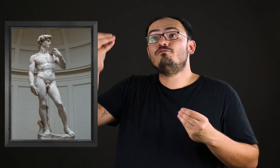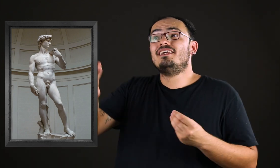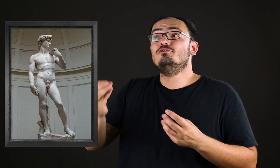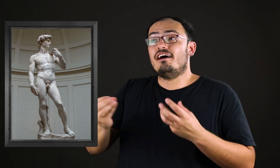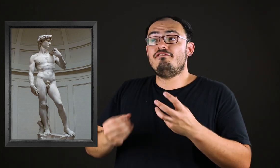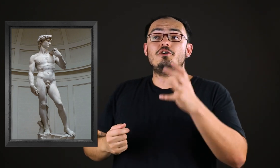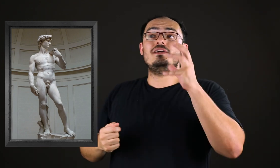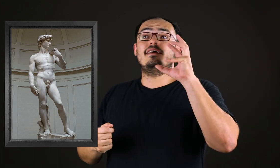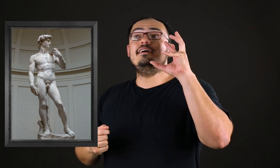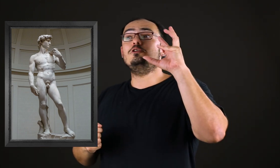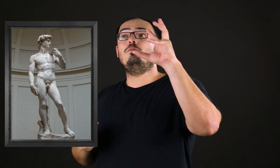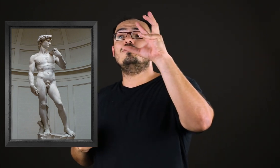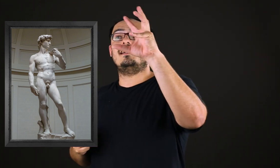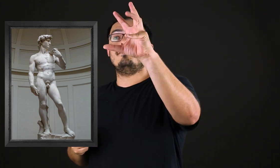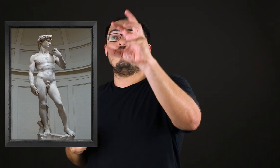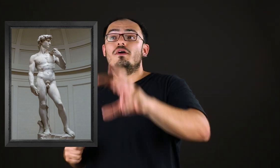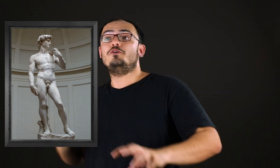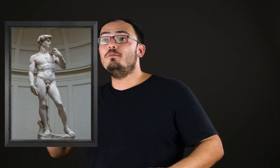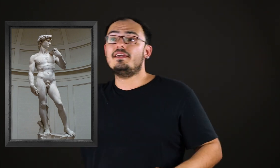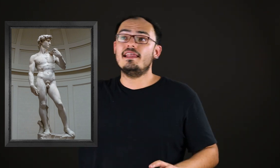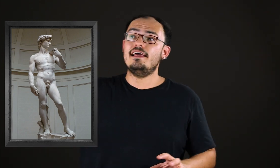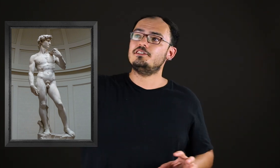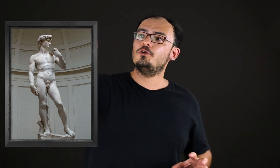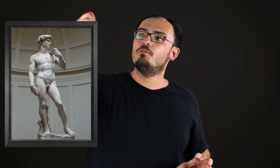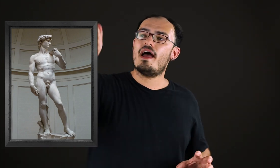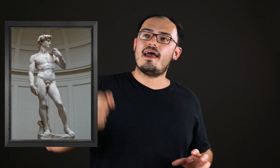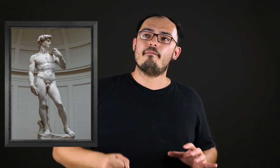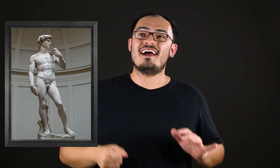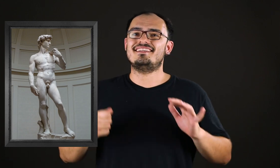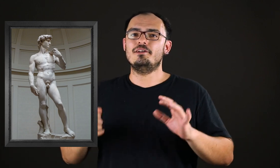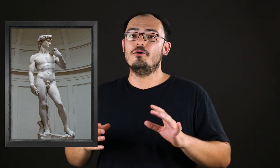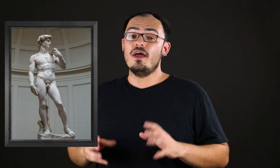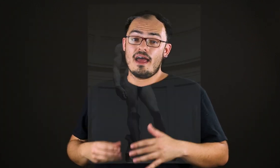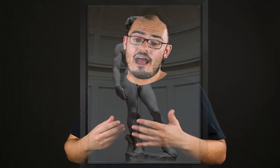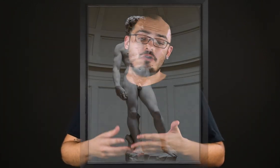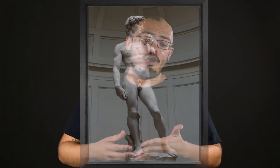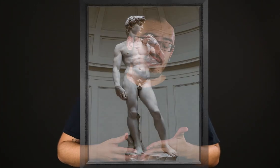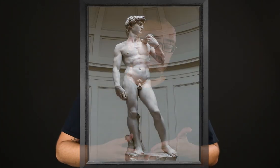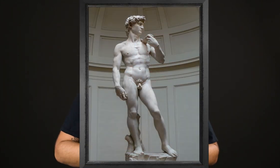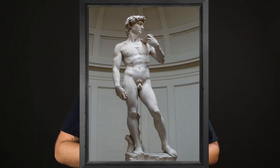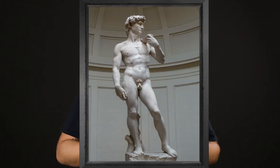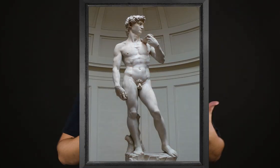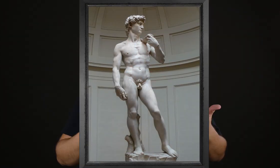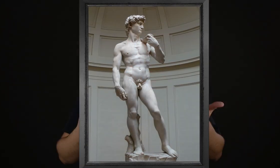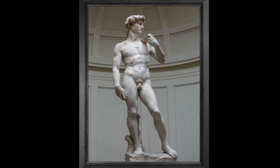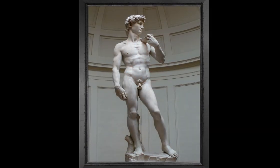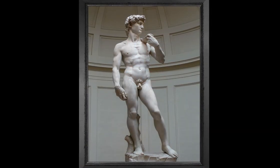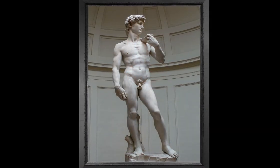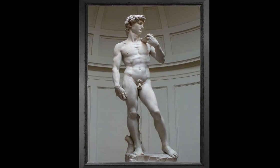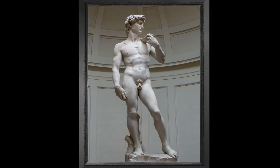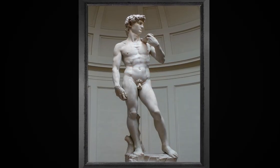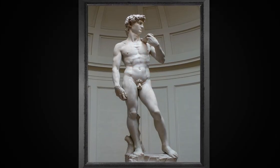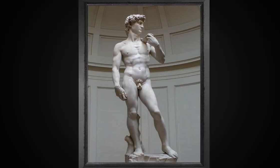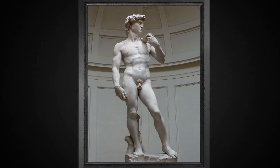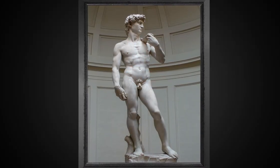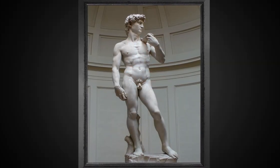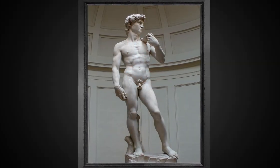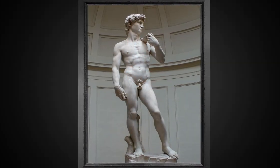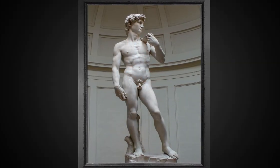o Davi que o Michelangelo pôs à mão, que o Michelangelo martelou. Agora, você está vendo o Michelangelo, o Davi do Michelangelo aí,